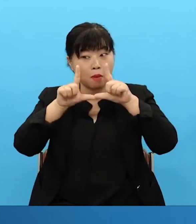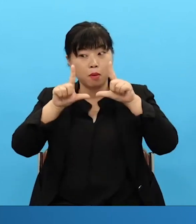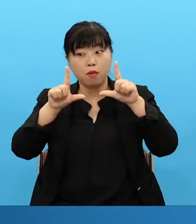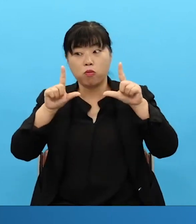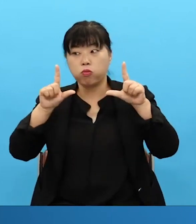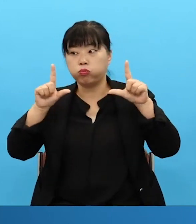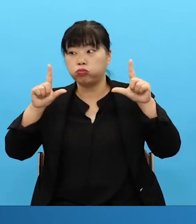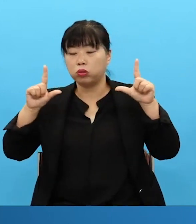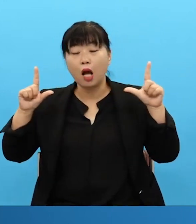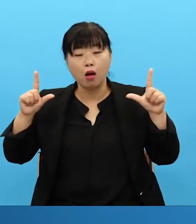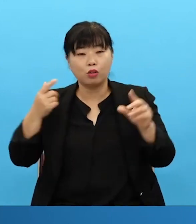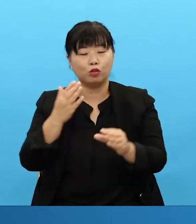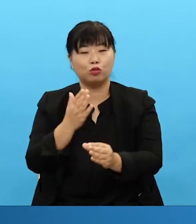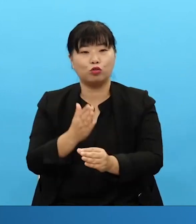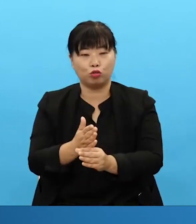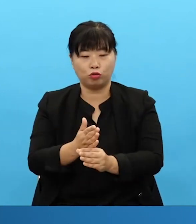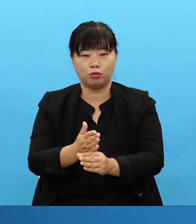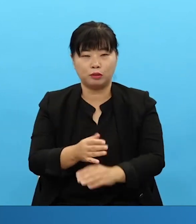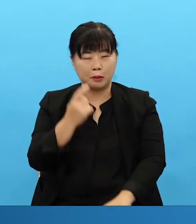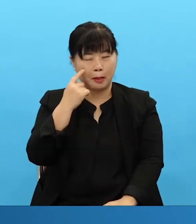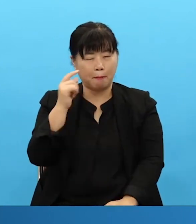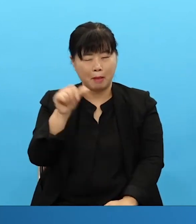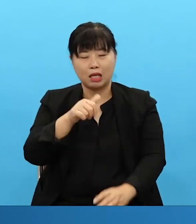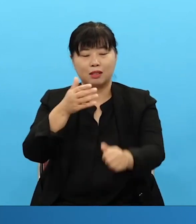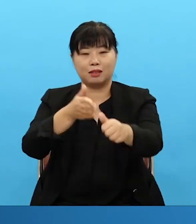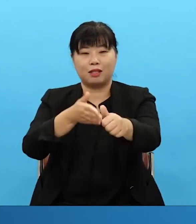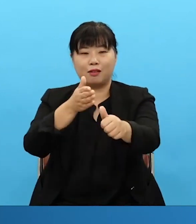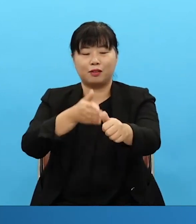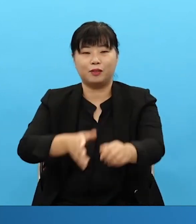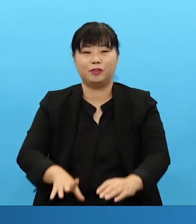Korea. Why is that? Quickly catch on to this. We